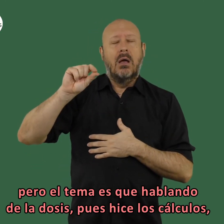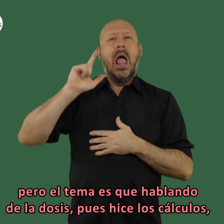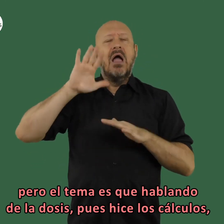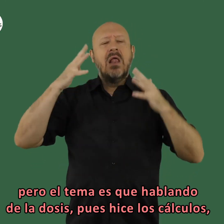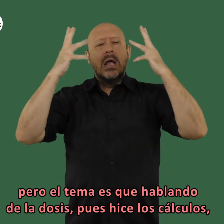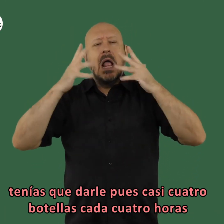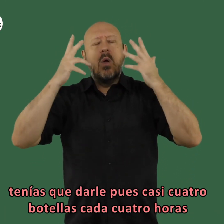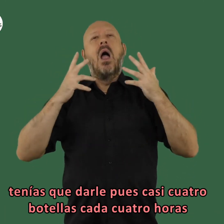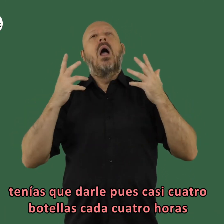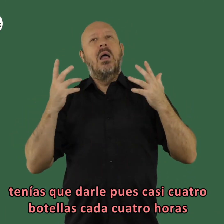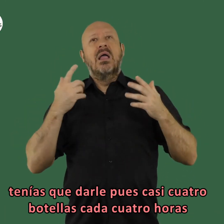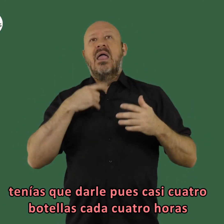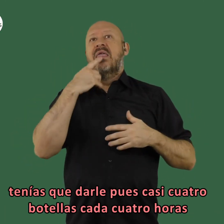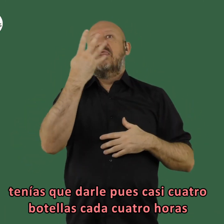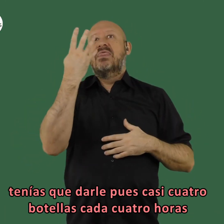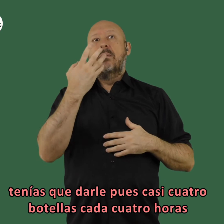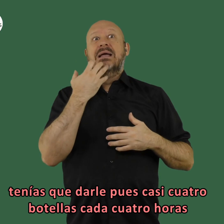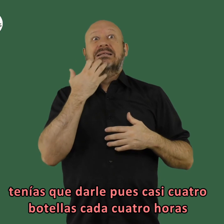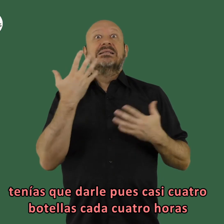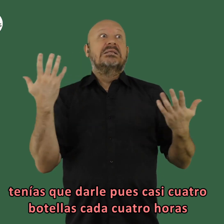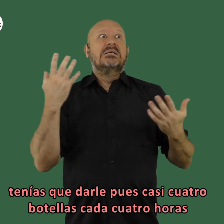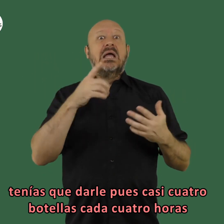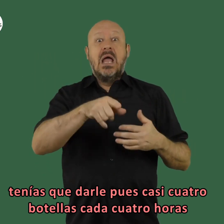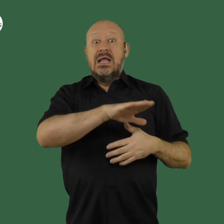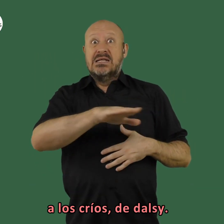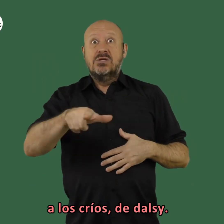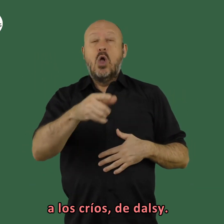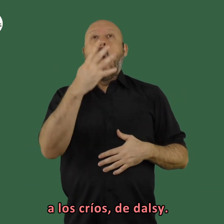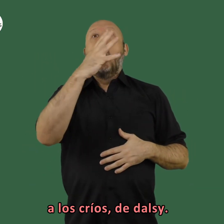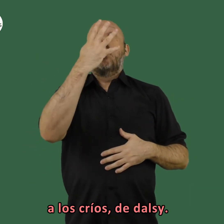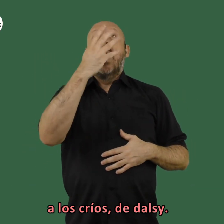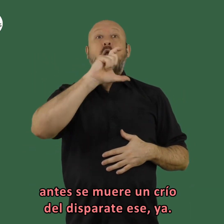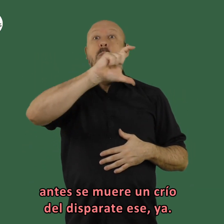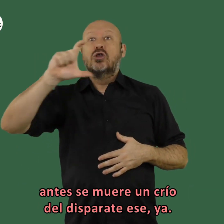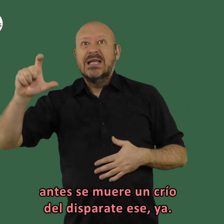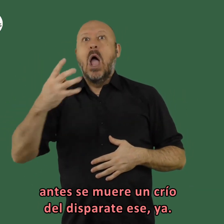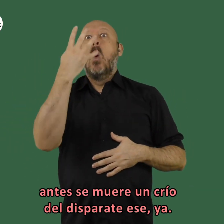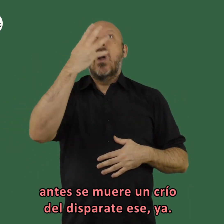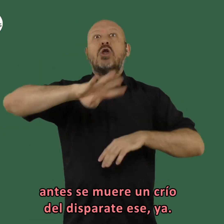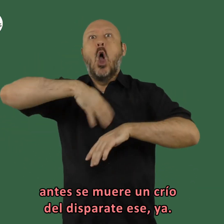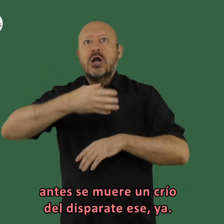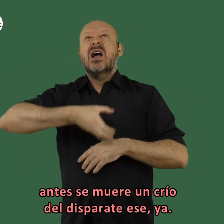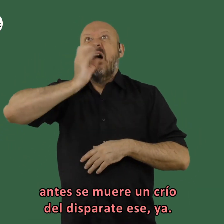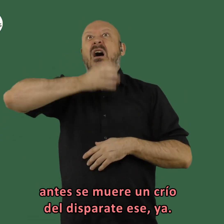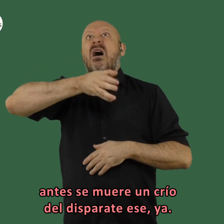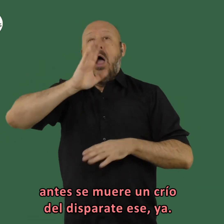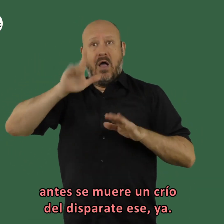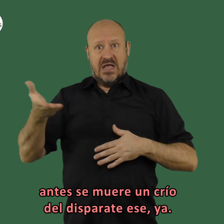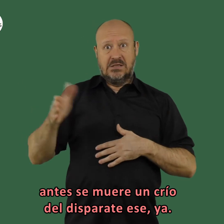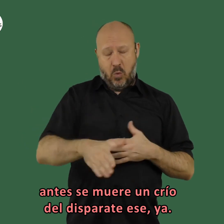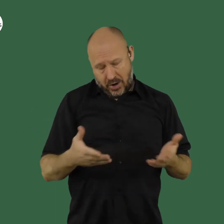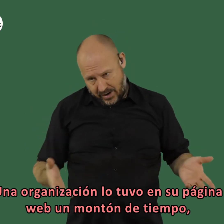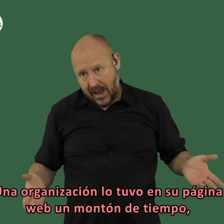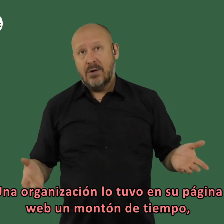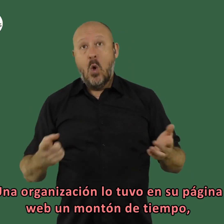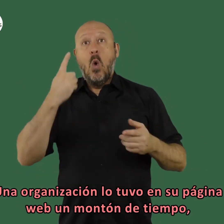dosis pues hice los cálculos tenías que darle pues casi cuatro botellas cada cuatro horas a los críos de dalsi antes se muere un crío del